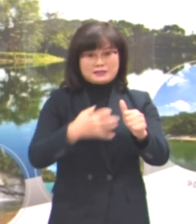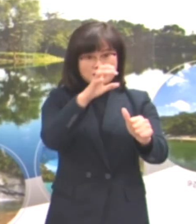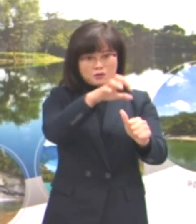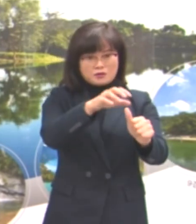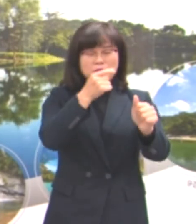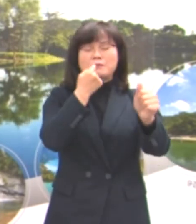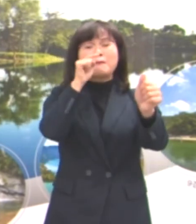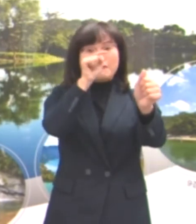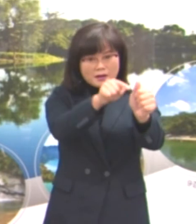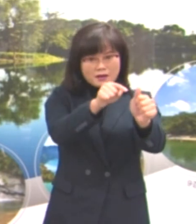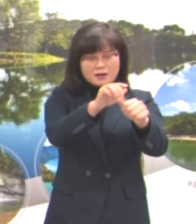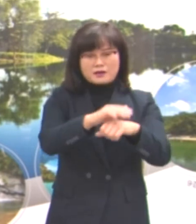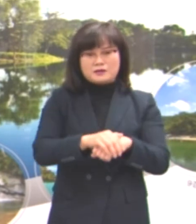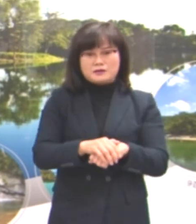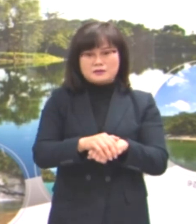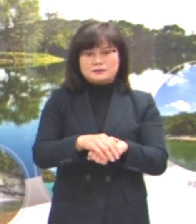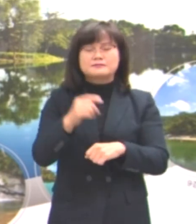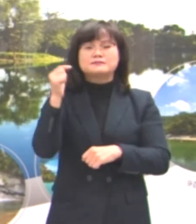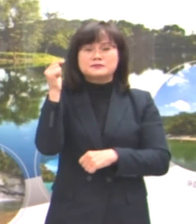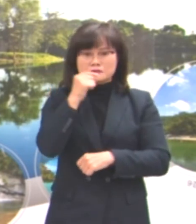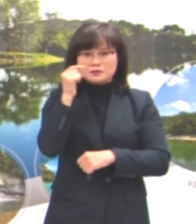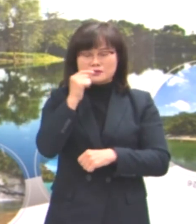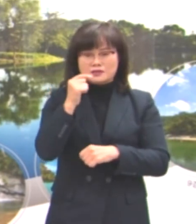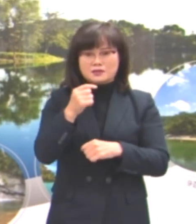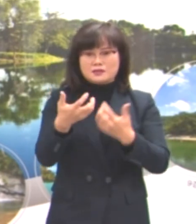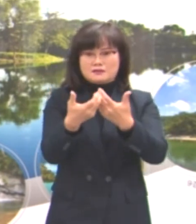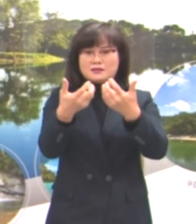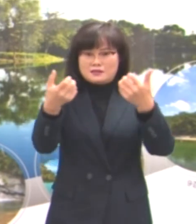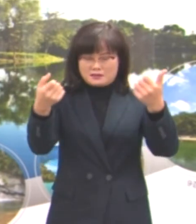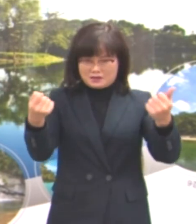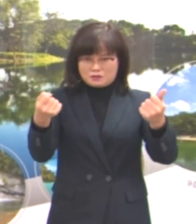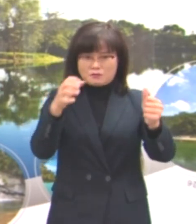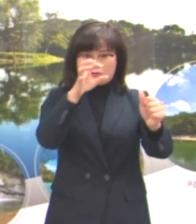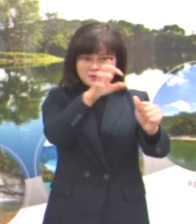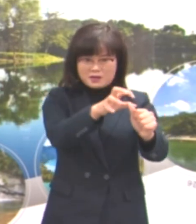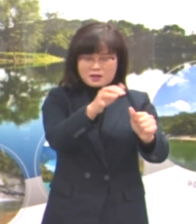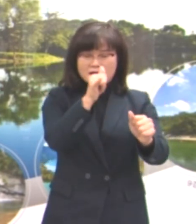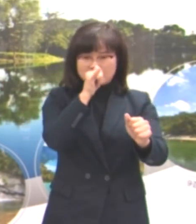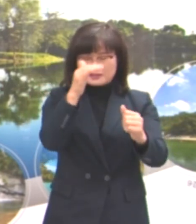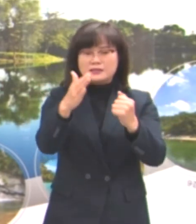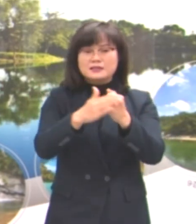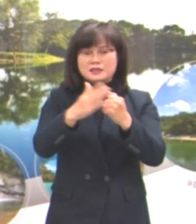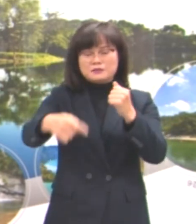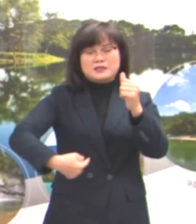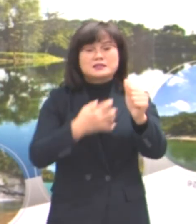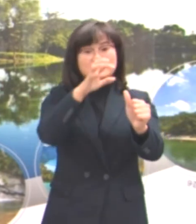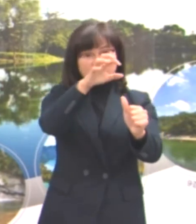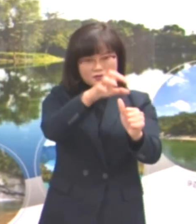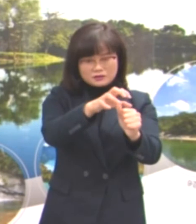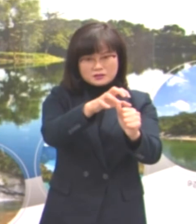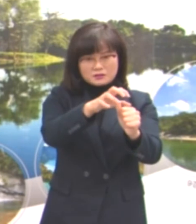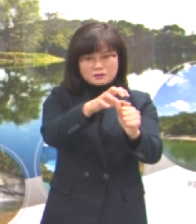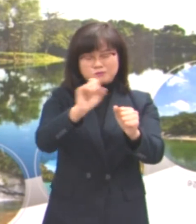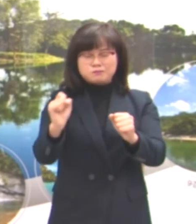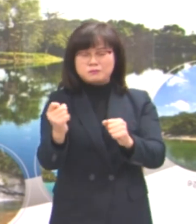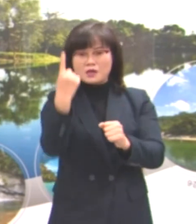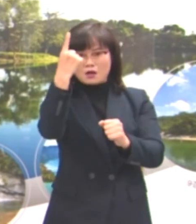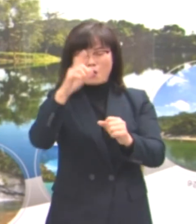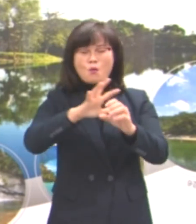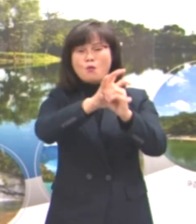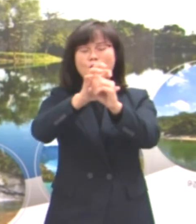명령하고 철저히 격리 조치되고 있어 자가격리자로 인하여